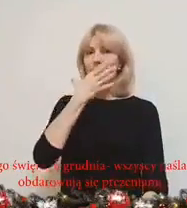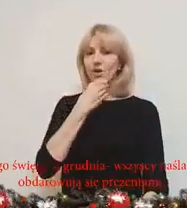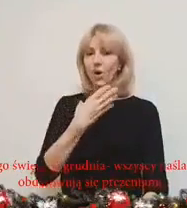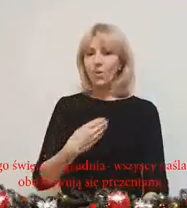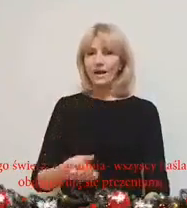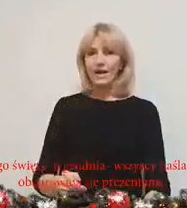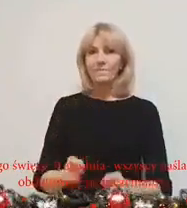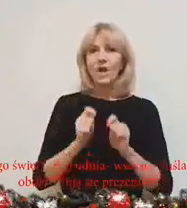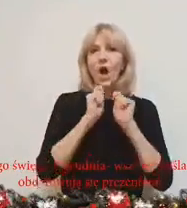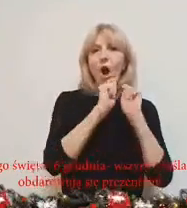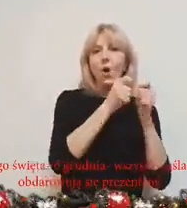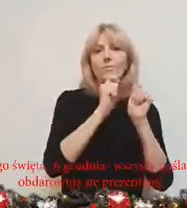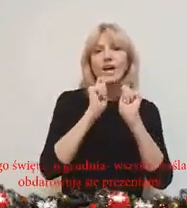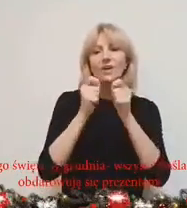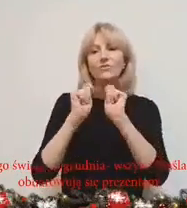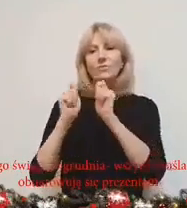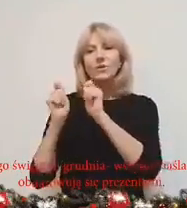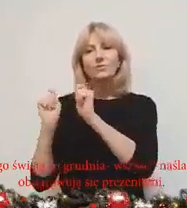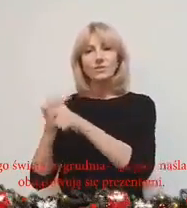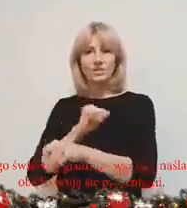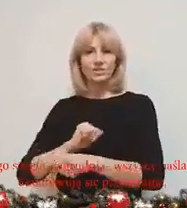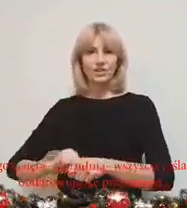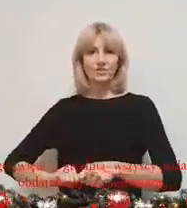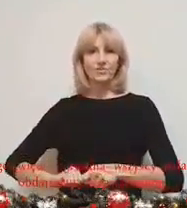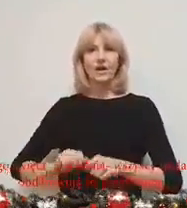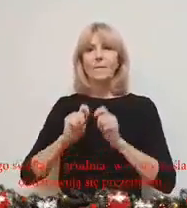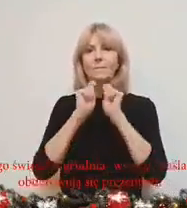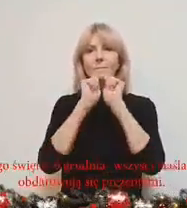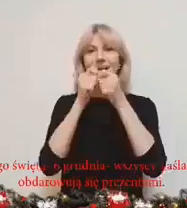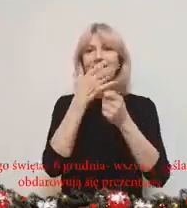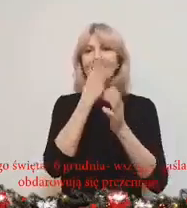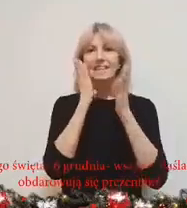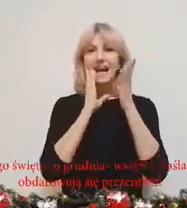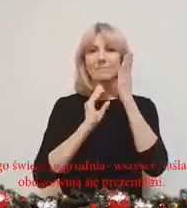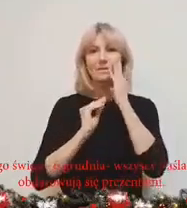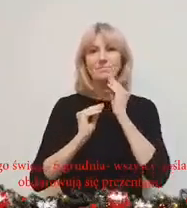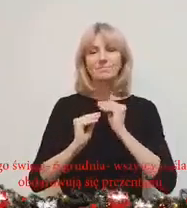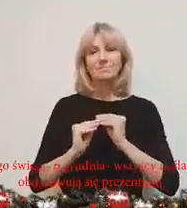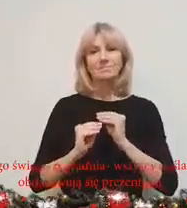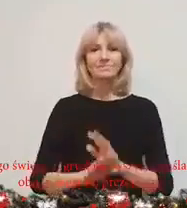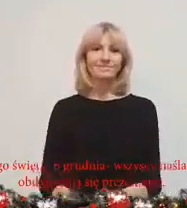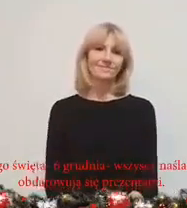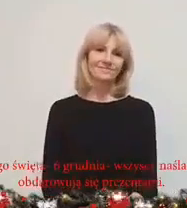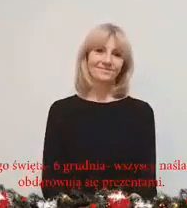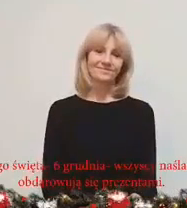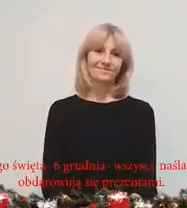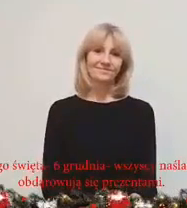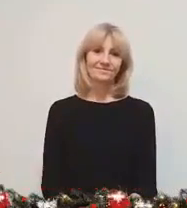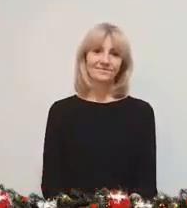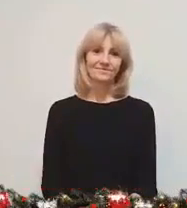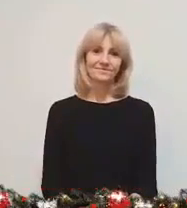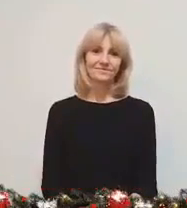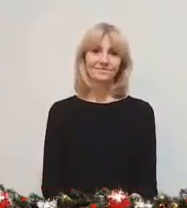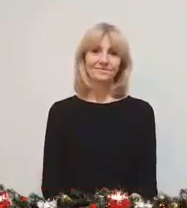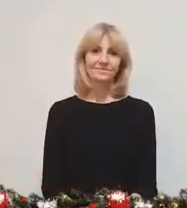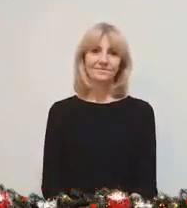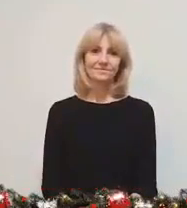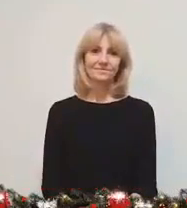Mikołaja obdarowując się prezentami. Dzięki oglądanie! Dzięki za oglądanie! Dzięki